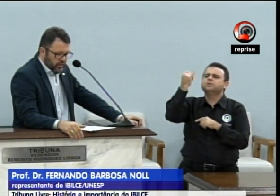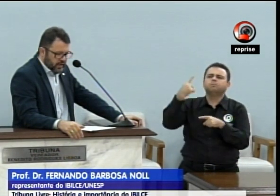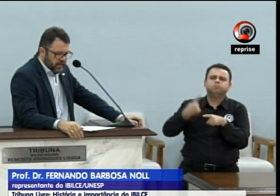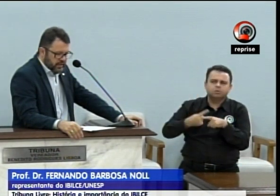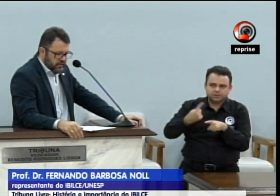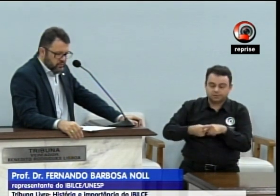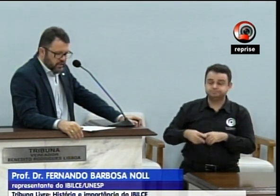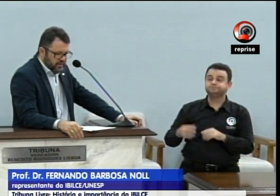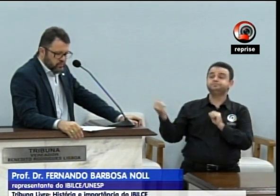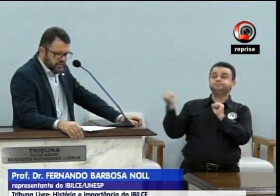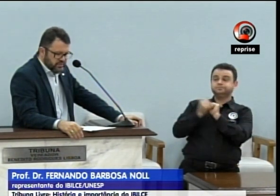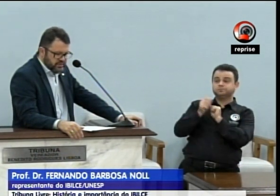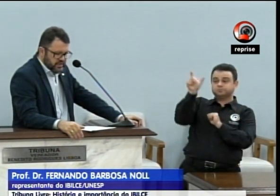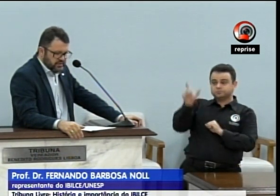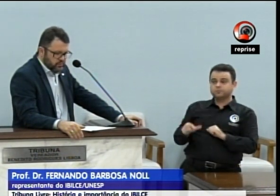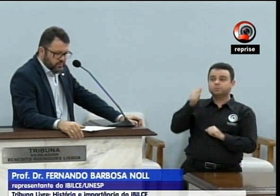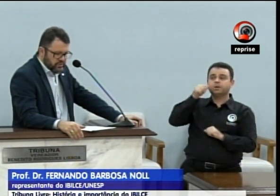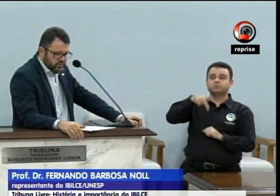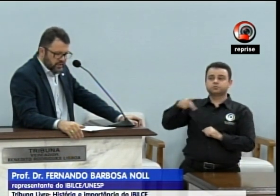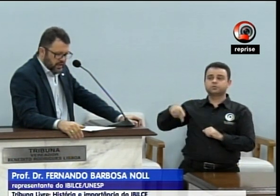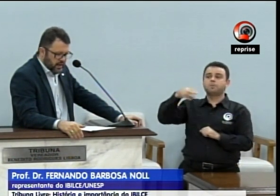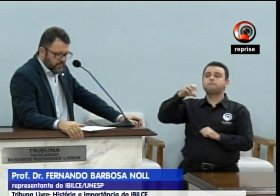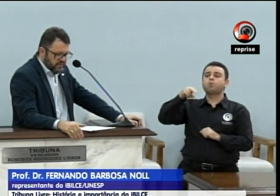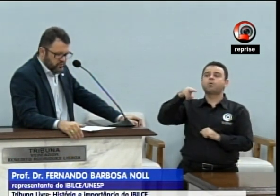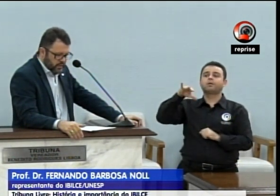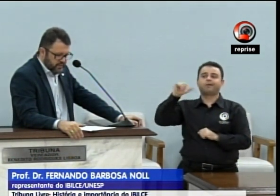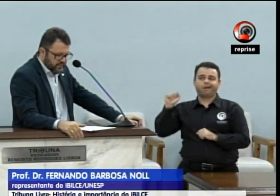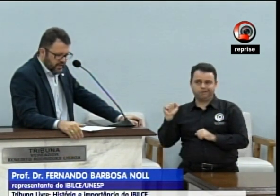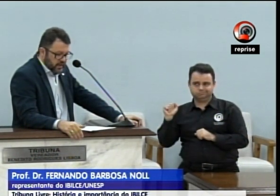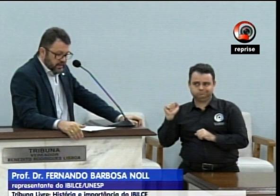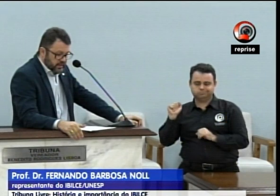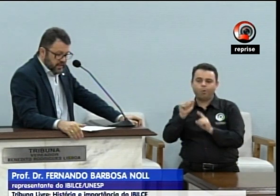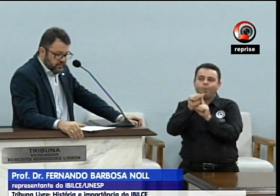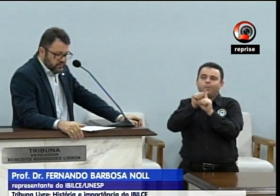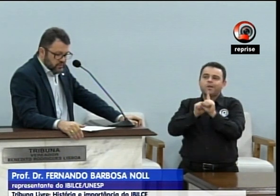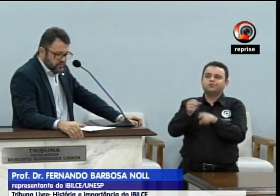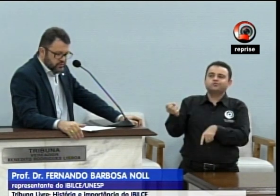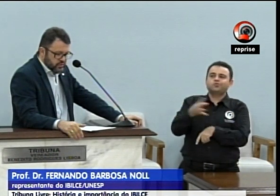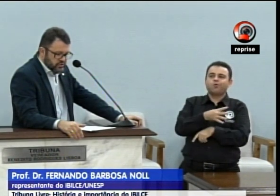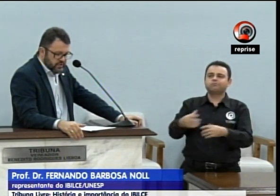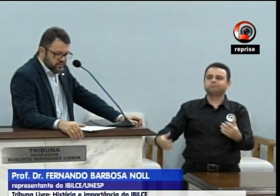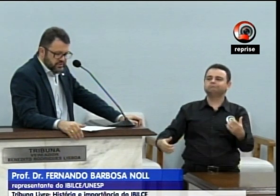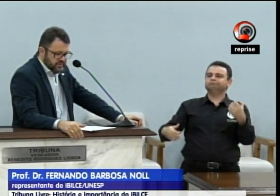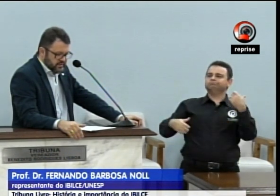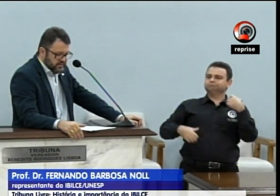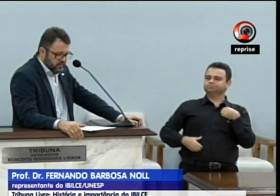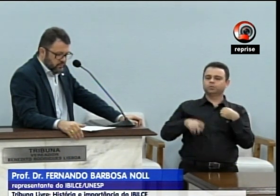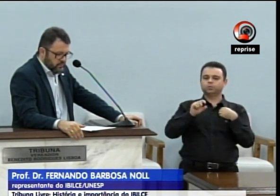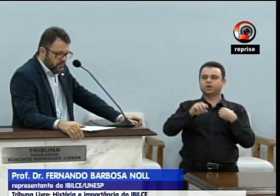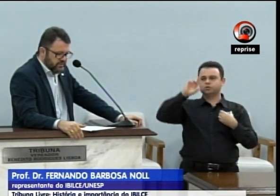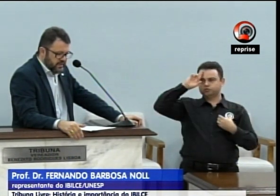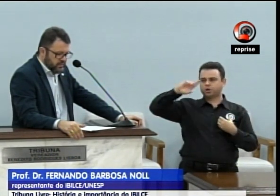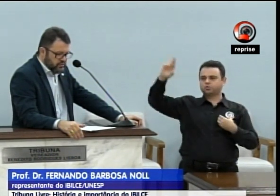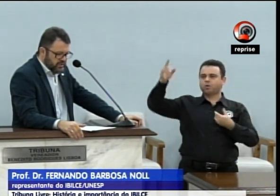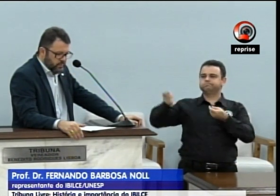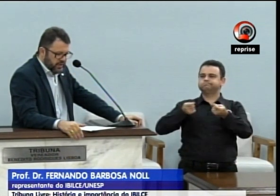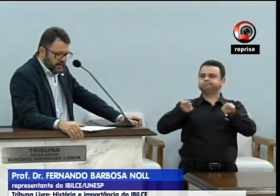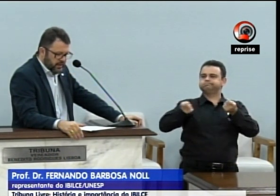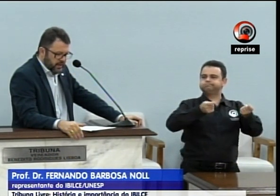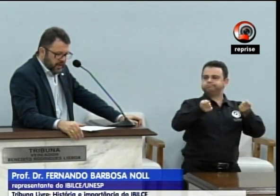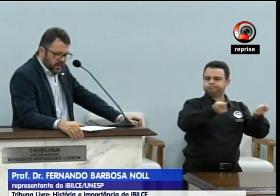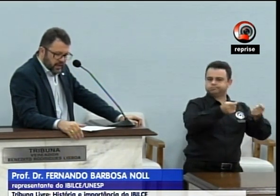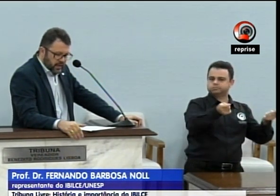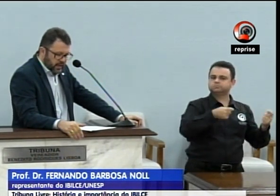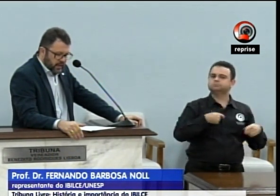professora Mônica Galindo, assumimos a direção do Ibilce há mais de um mês. E dentre os nossos projetos de extensão, gostaríamos de